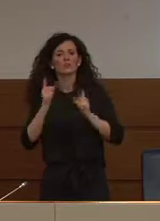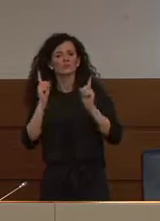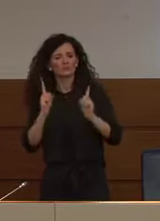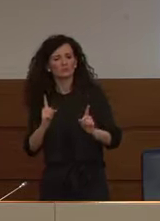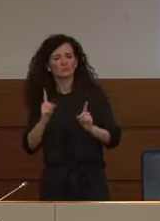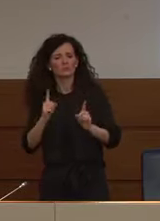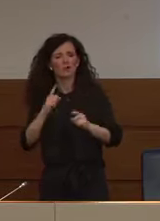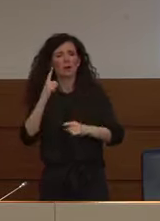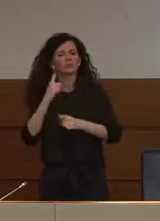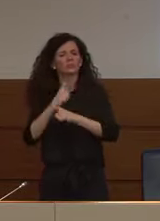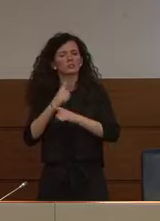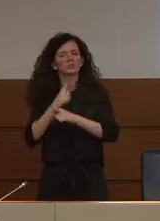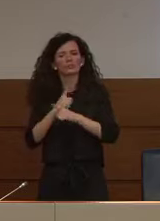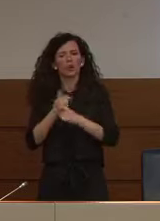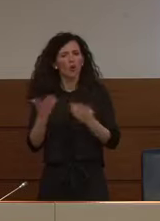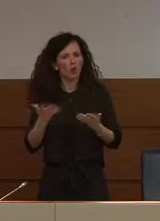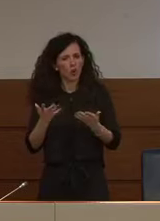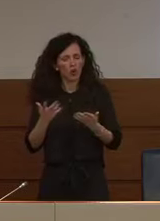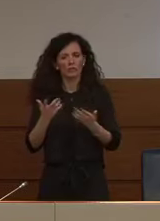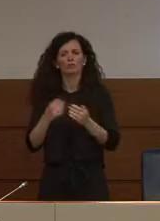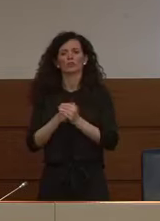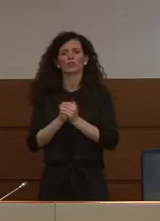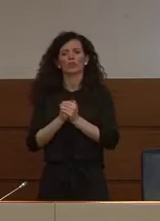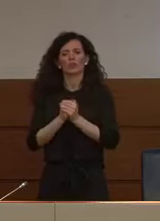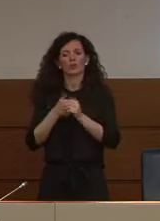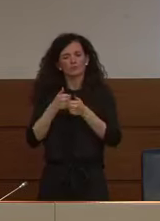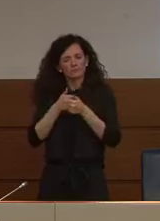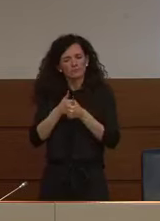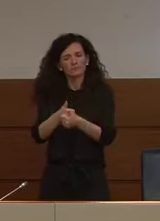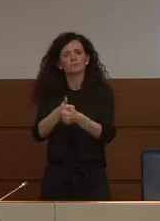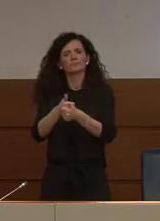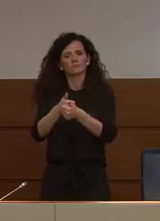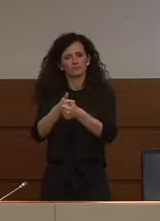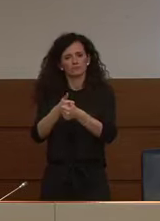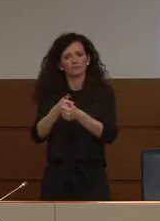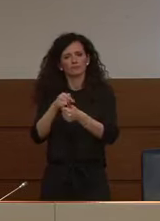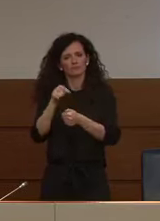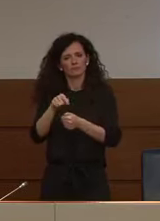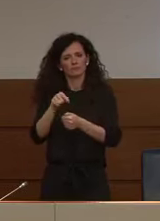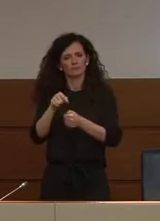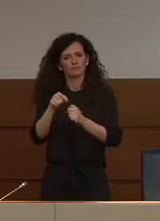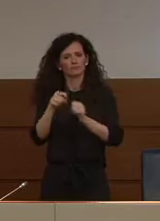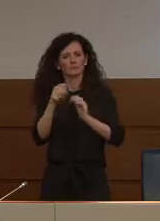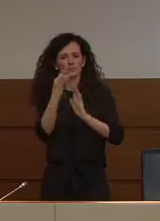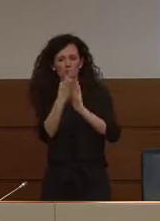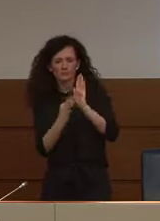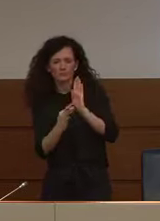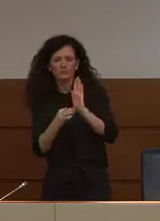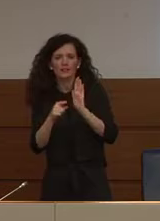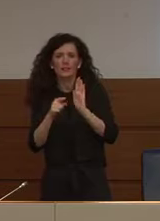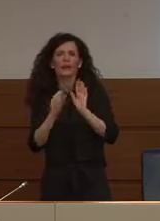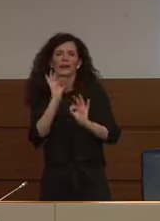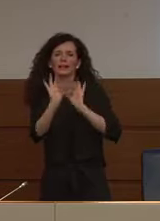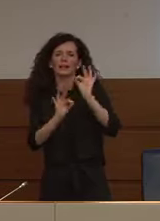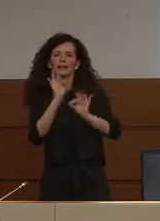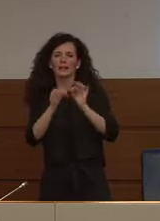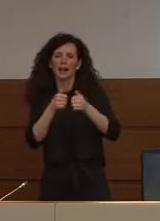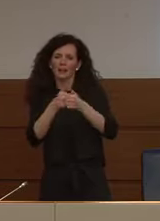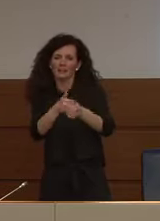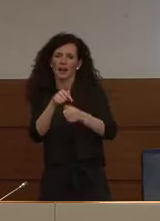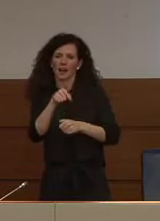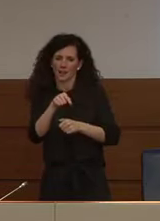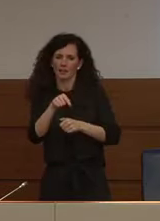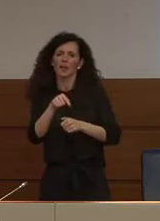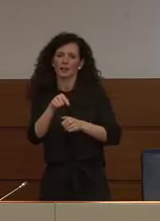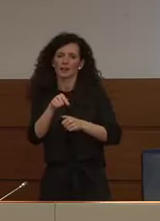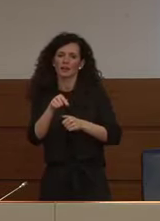rigorosità nella conduzione di questi clinical trial consentano